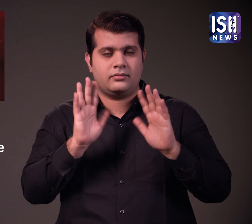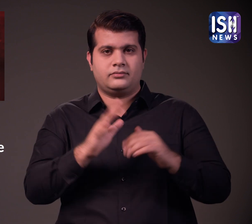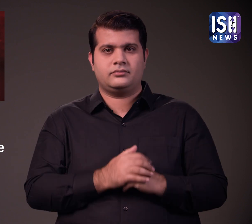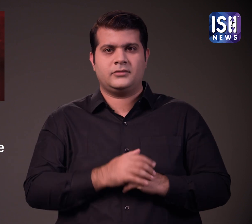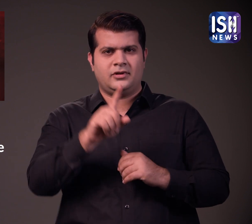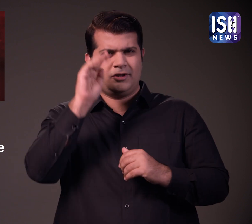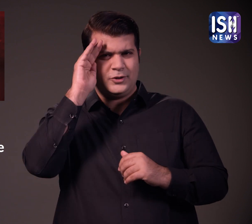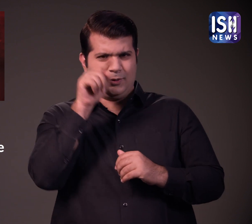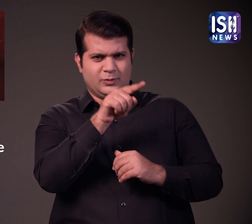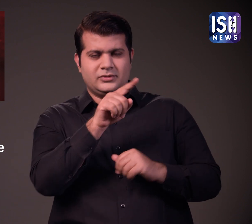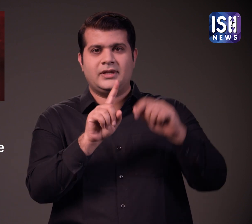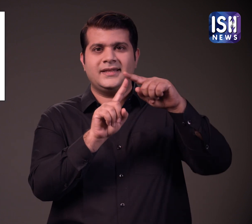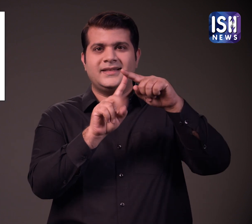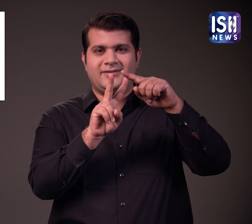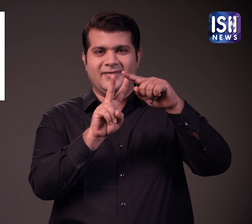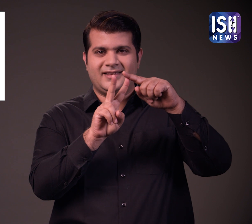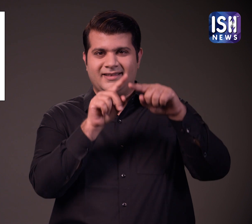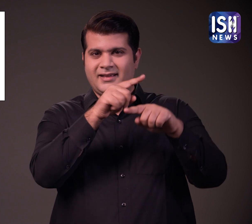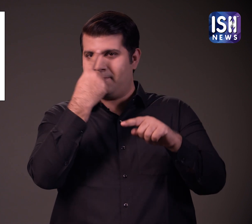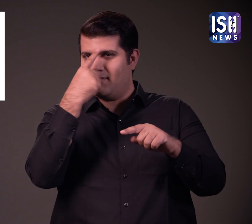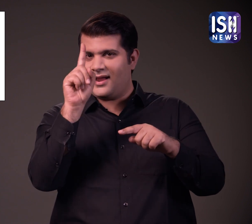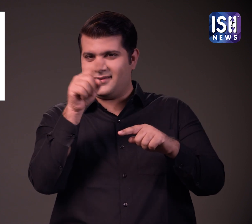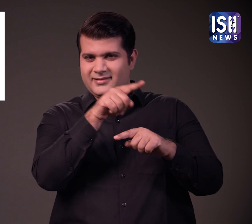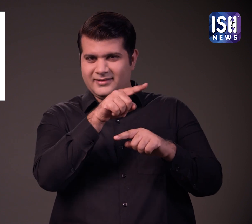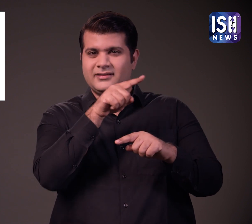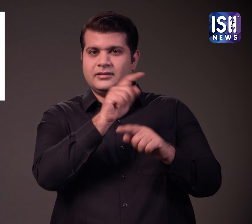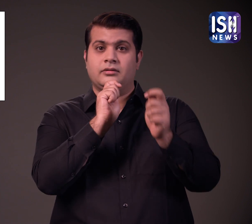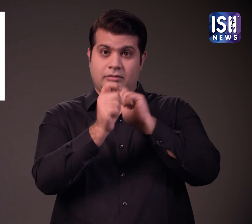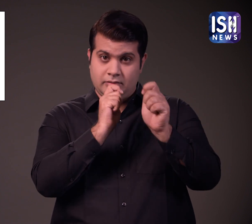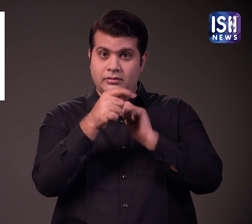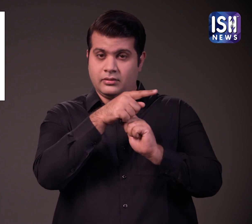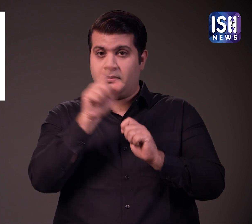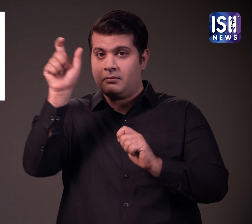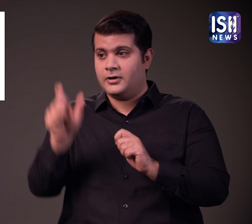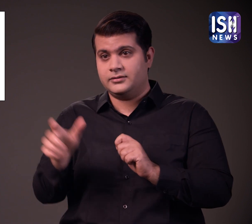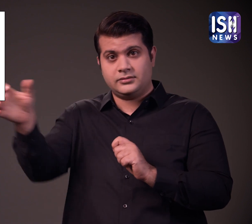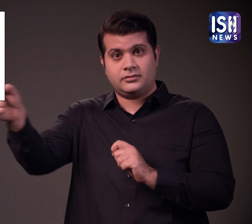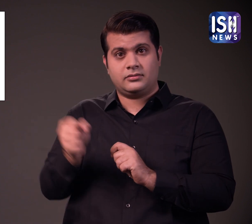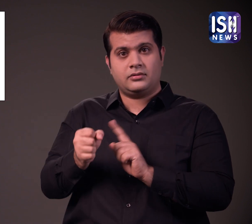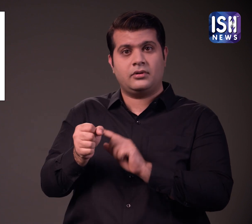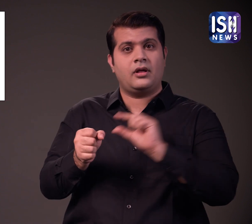देरी क्यों न्यूस चैनल टीवी नाइन मराठी ने रूप कुमार शान नाम के एक शक्स का इंटर्व्यू लिया